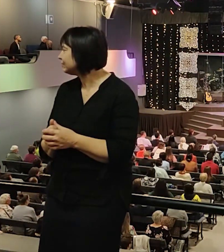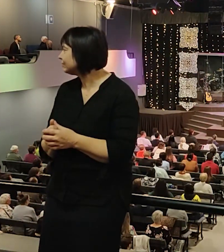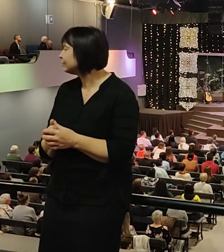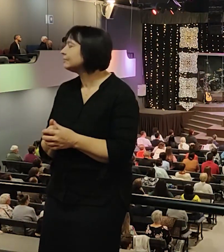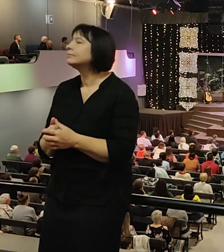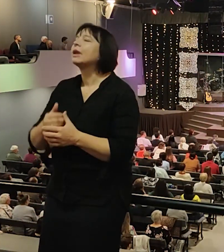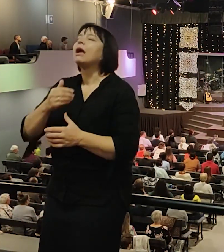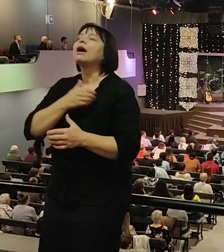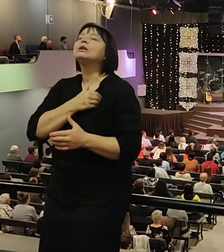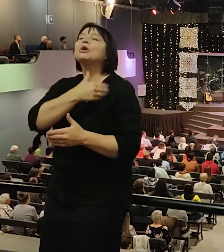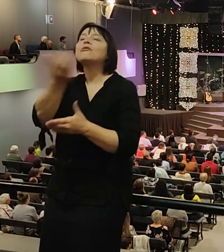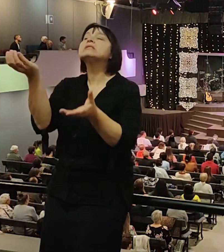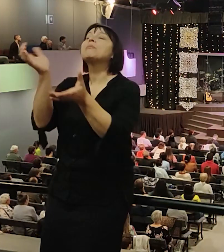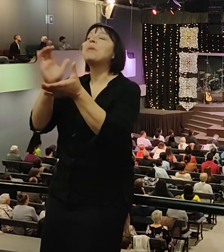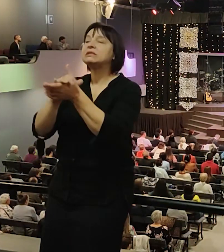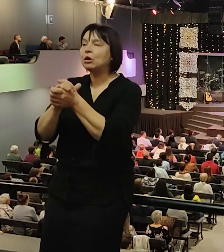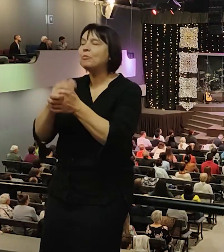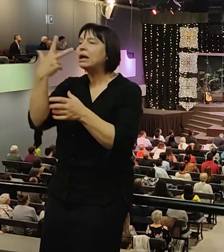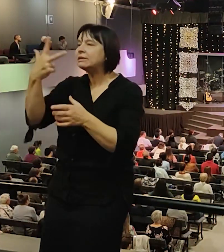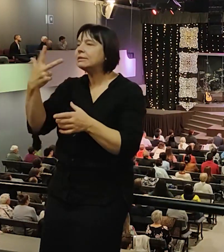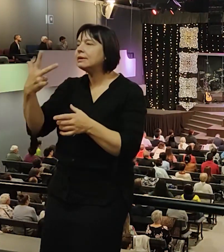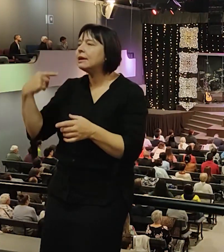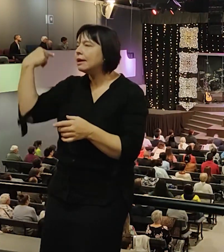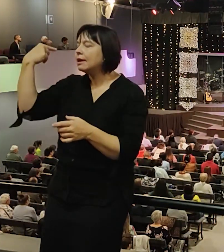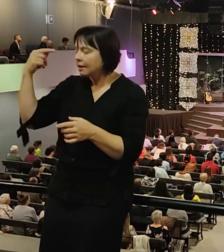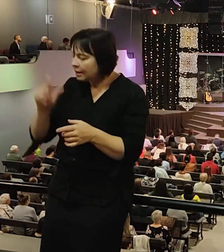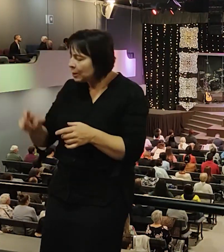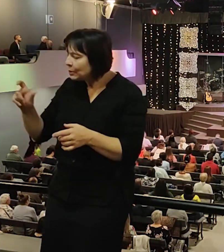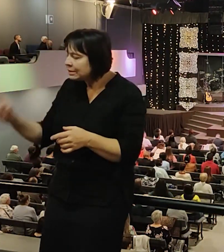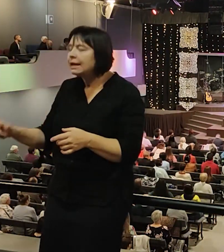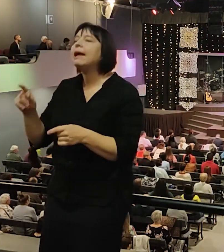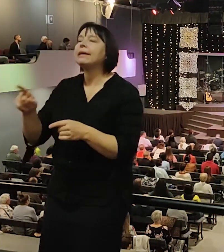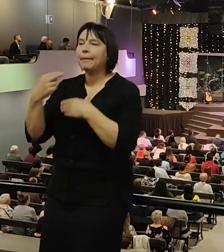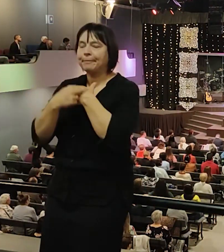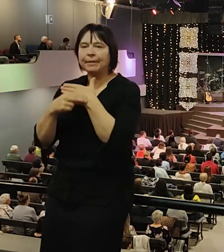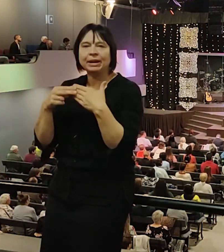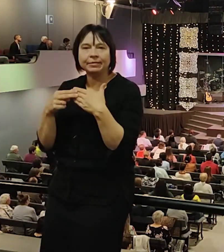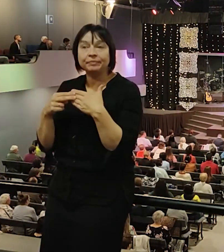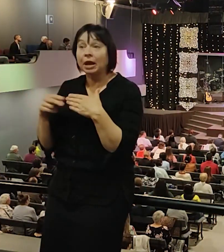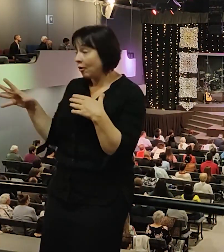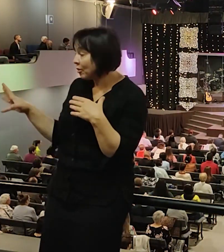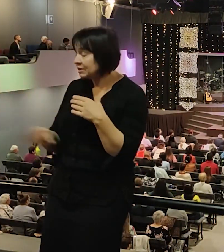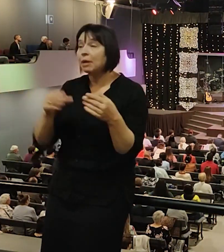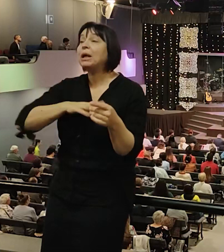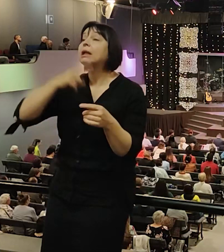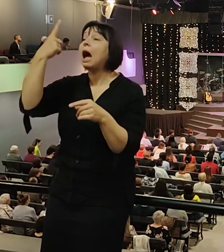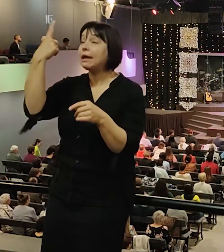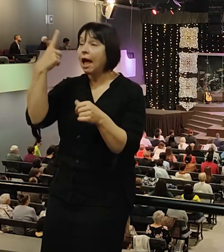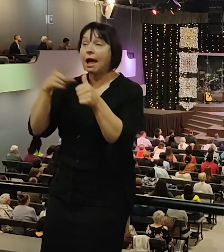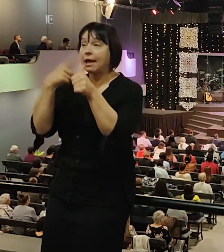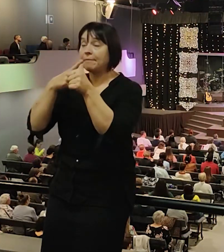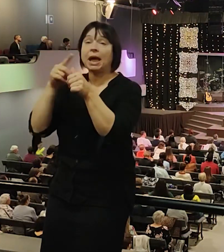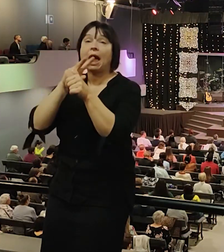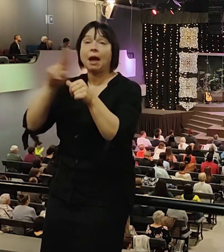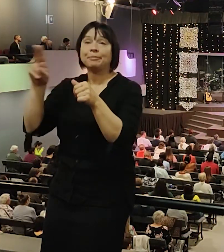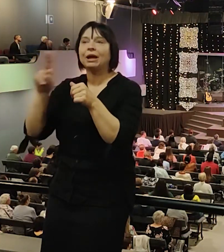Я хочу познакомить вас с тремя личностями из Библии, которые носили одно имя, но отличались